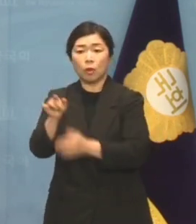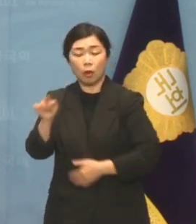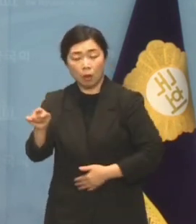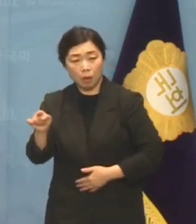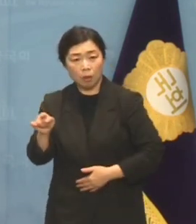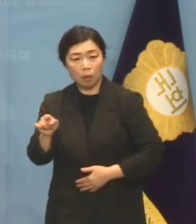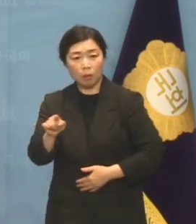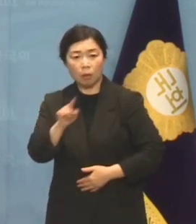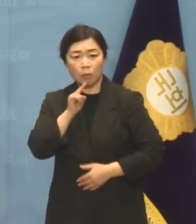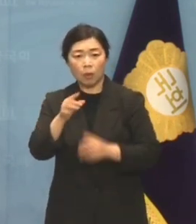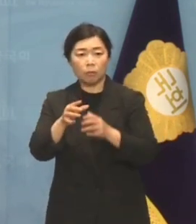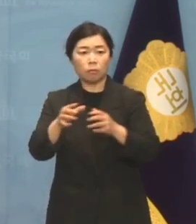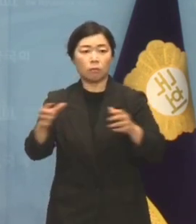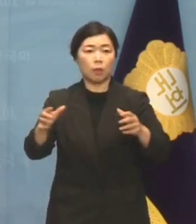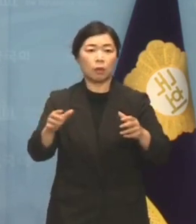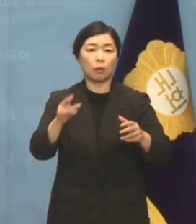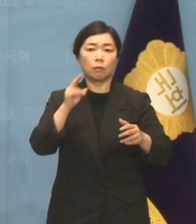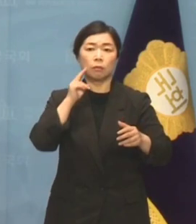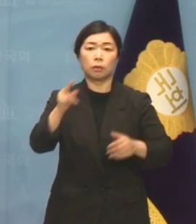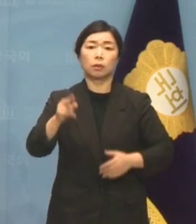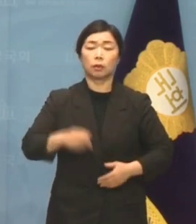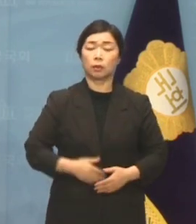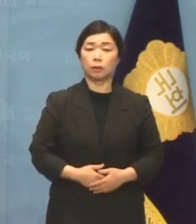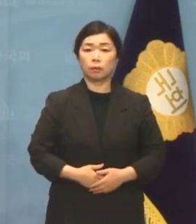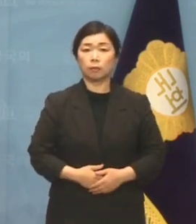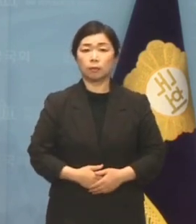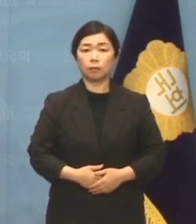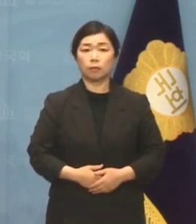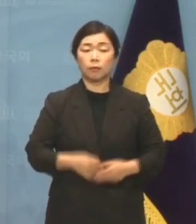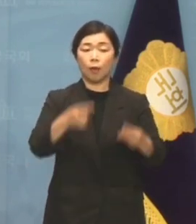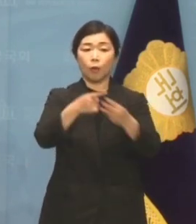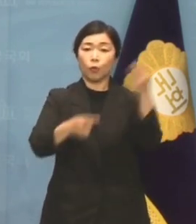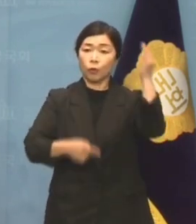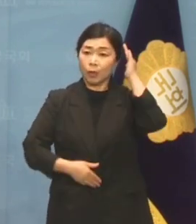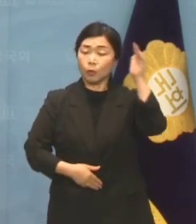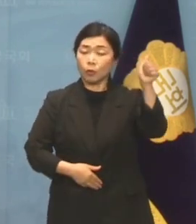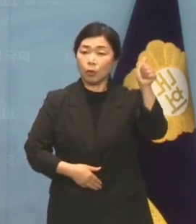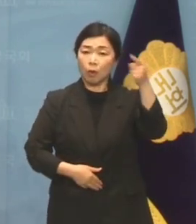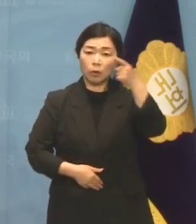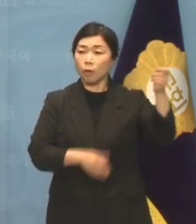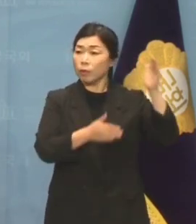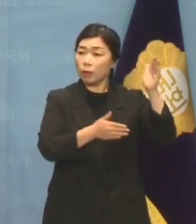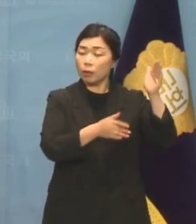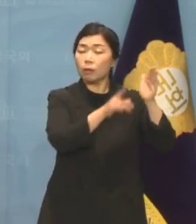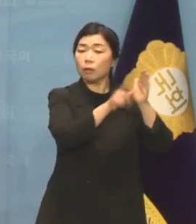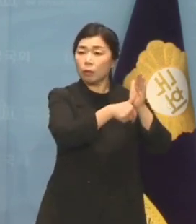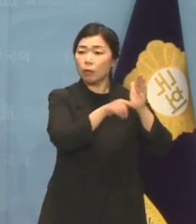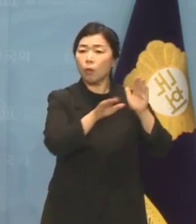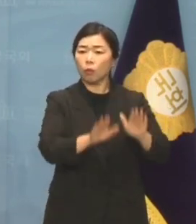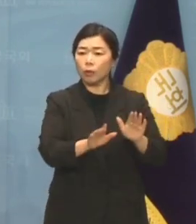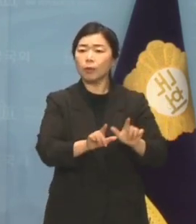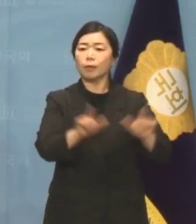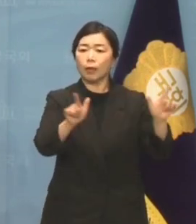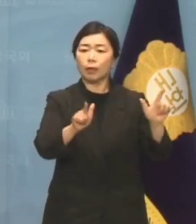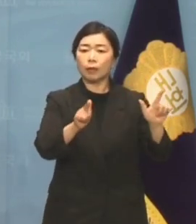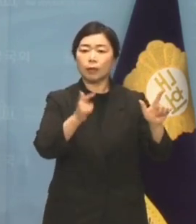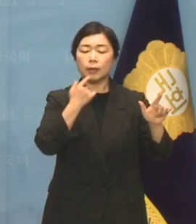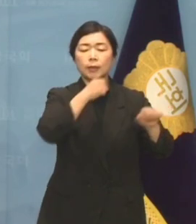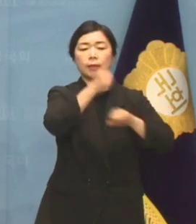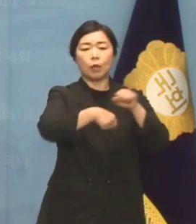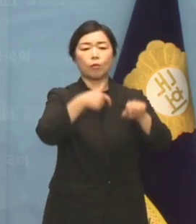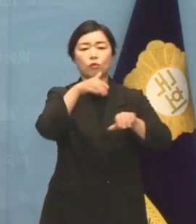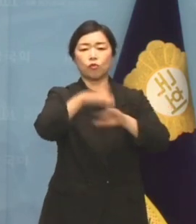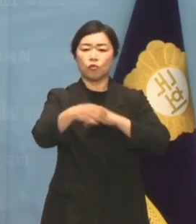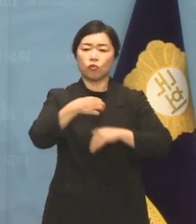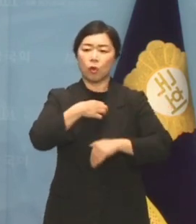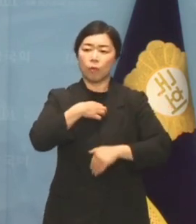아전인수가 도를 넘었습니다. 윤석열 대통령은 기념사에서는 오늘날 자유민주주의를